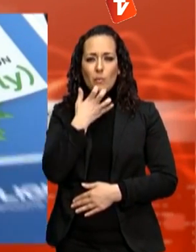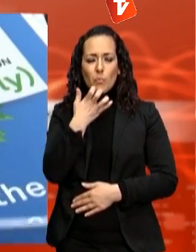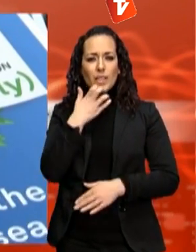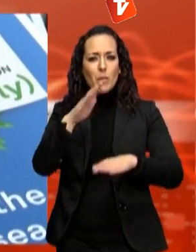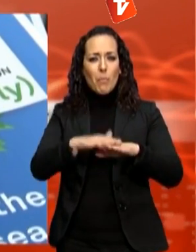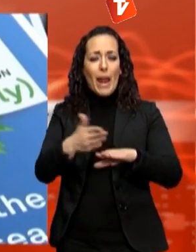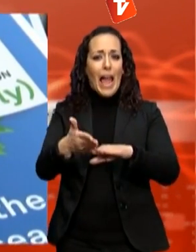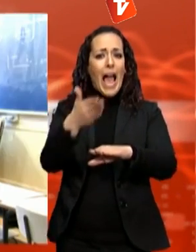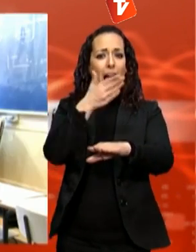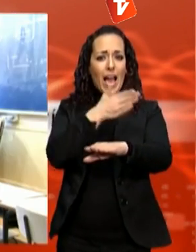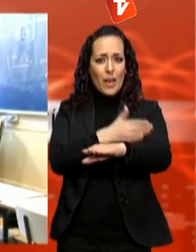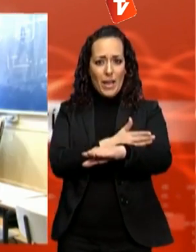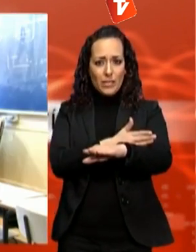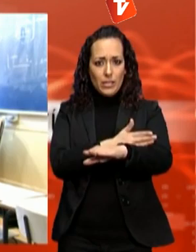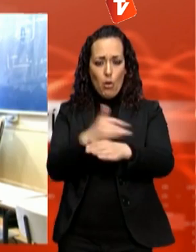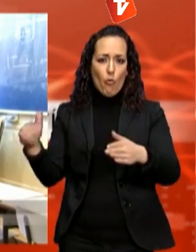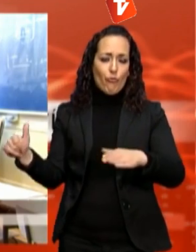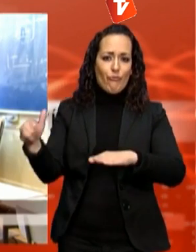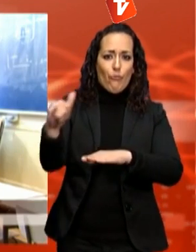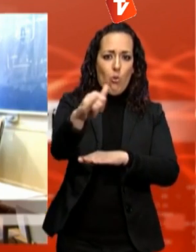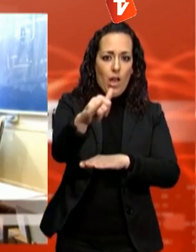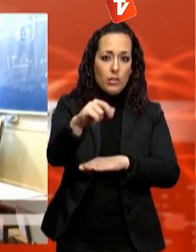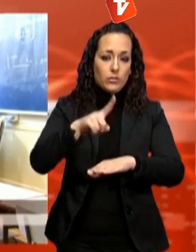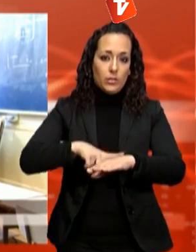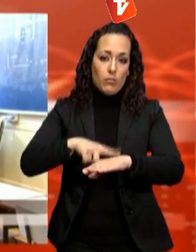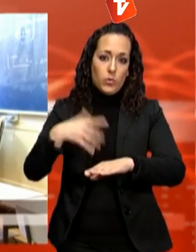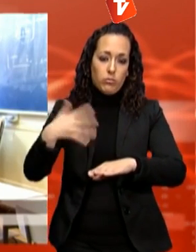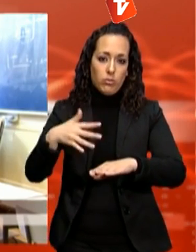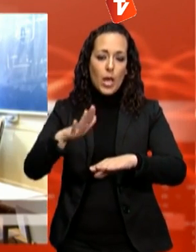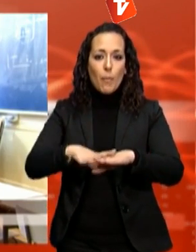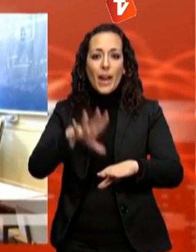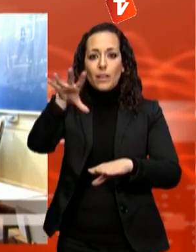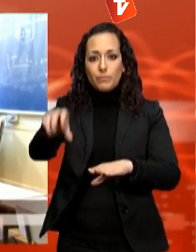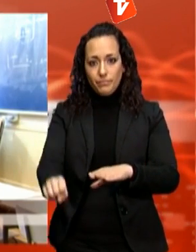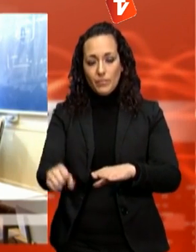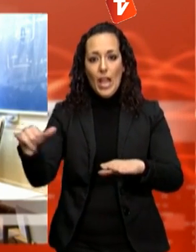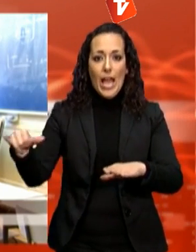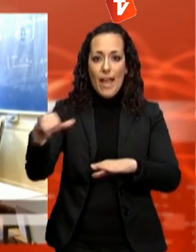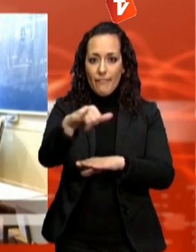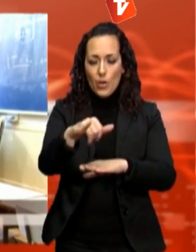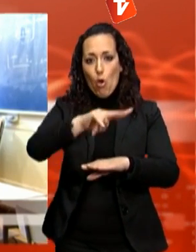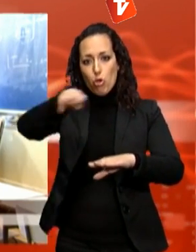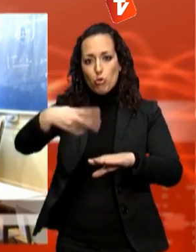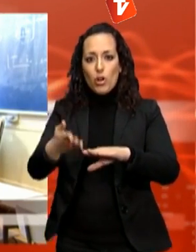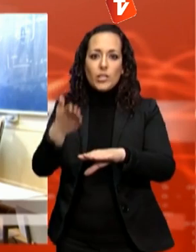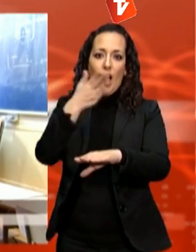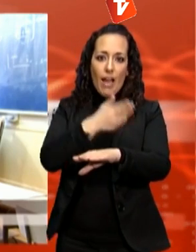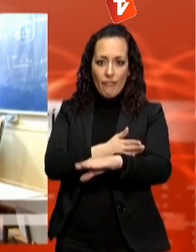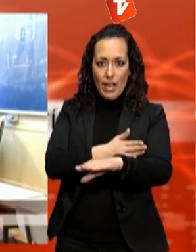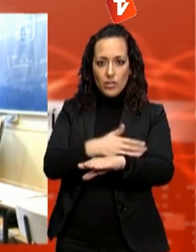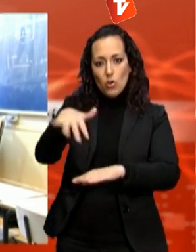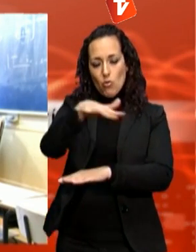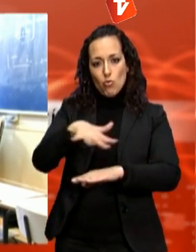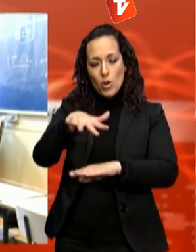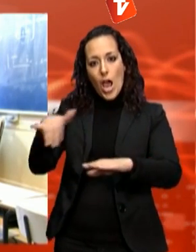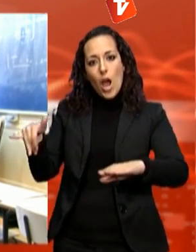i de post-bol. Tots quan hem d'anar a agafar un avió hem d'anar dues hores abans a l'aeroport, tots els processos d'embarcament, les cues, la facturació, els processos